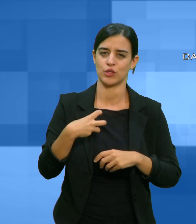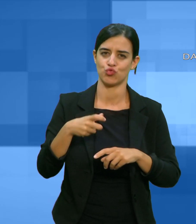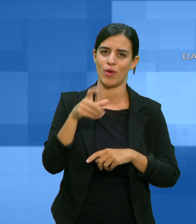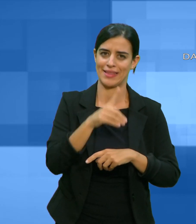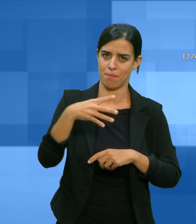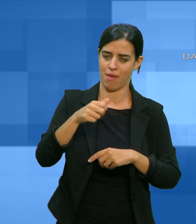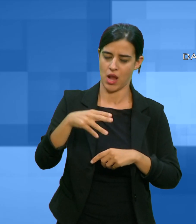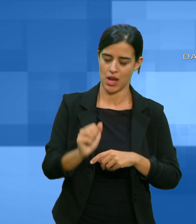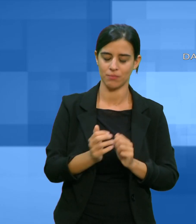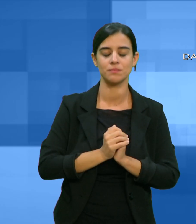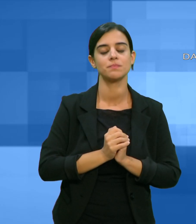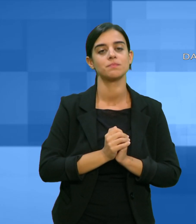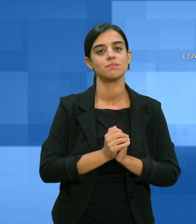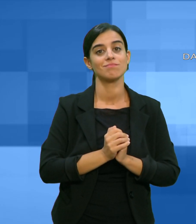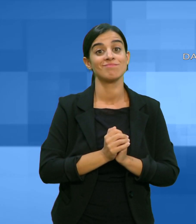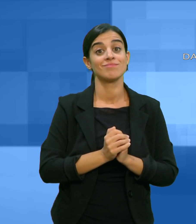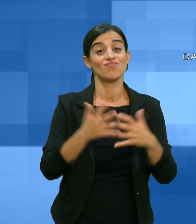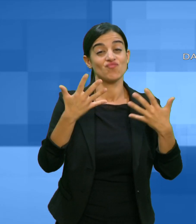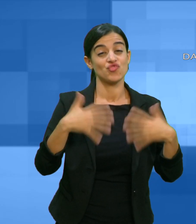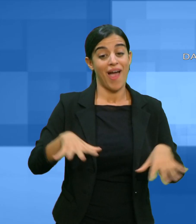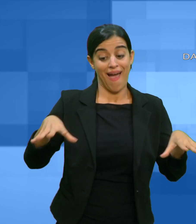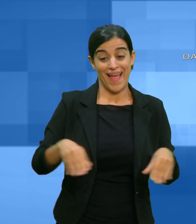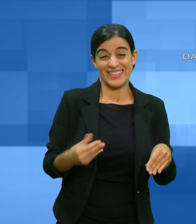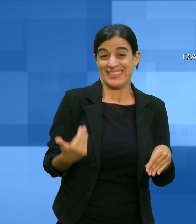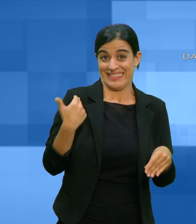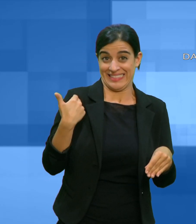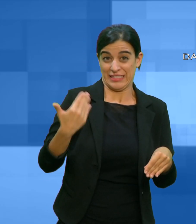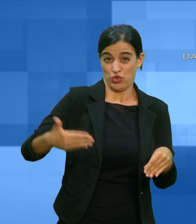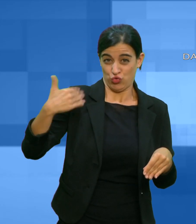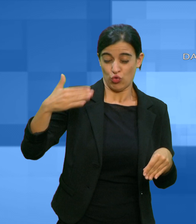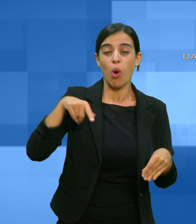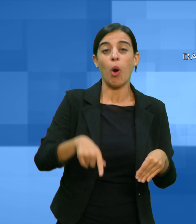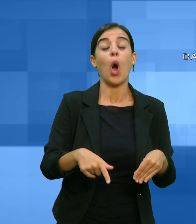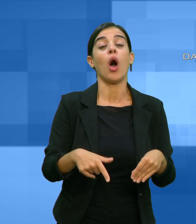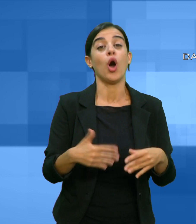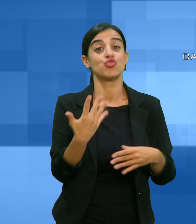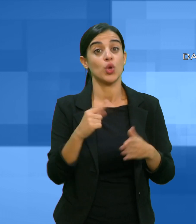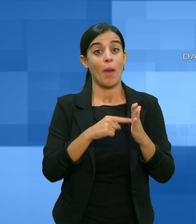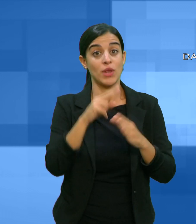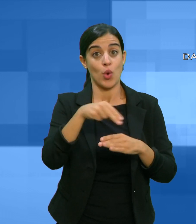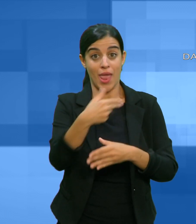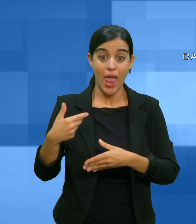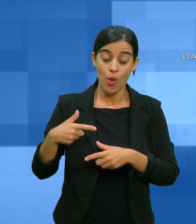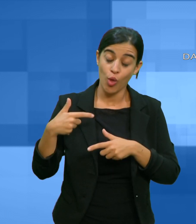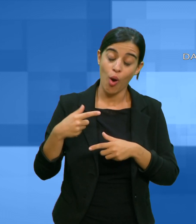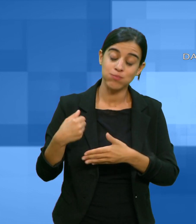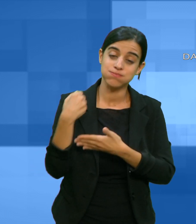l'assessorato punta a un rinnovato approccio alla disabilità che sostenga e